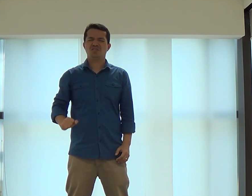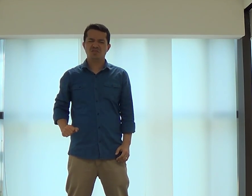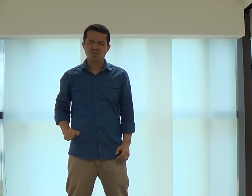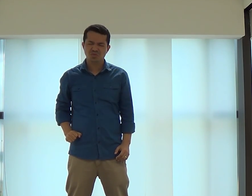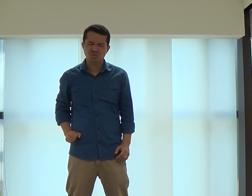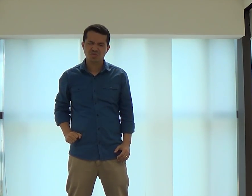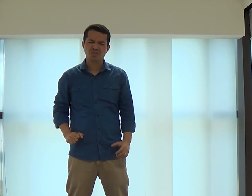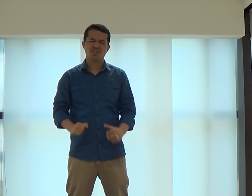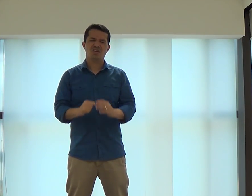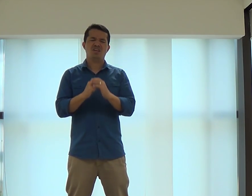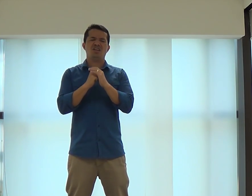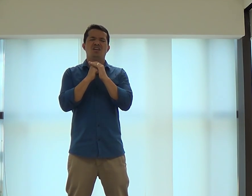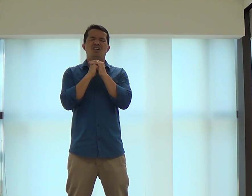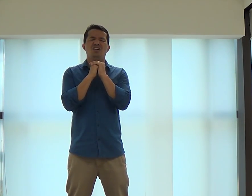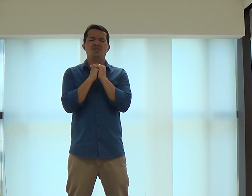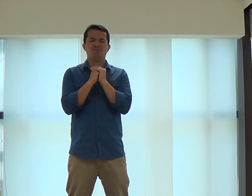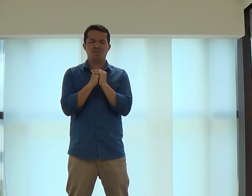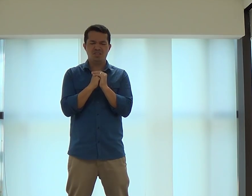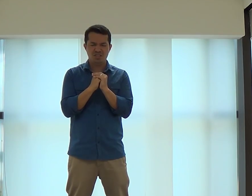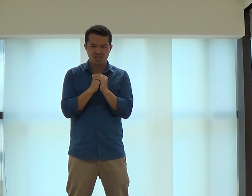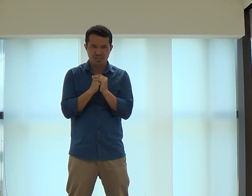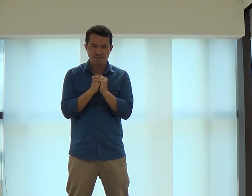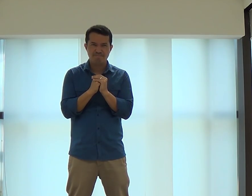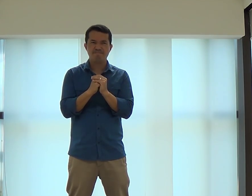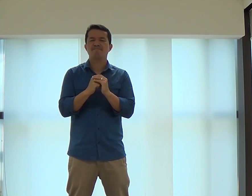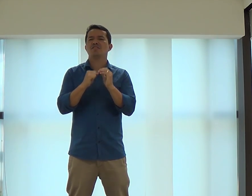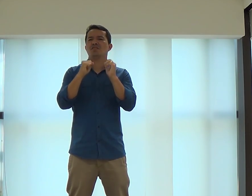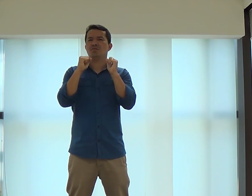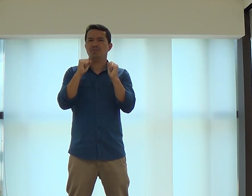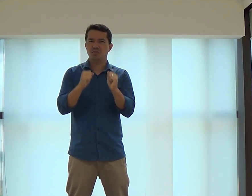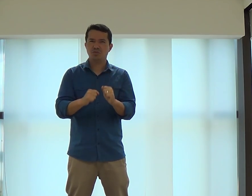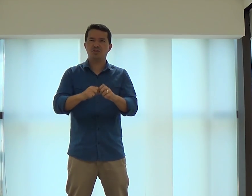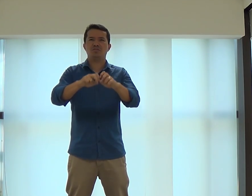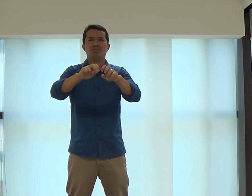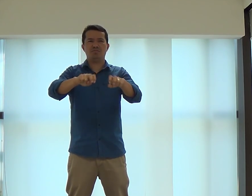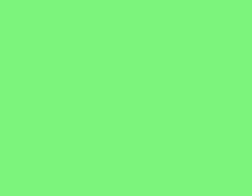Jesus, o nosso Senhor. Amém. Podem ser.